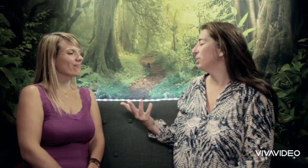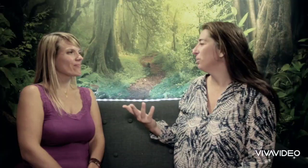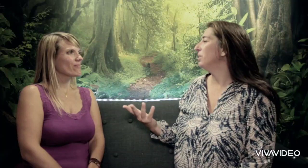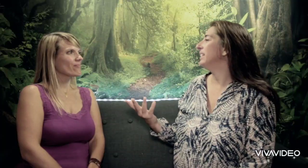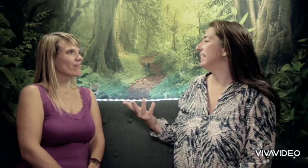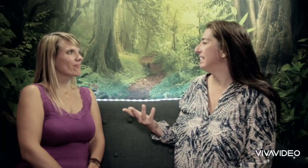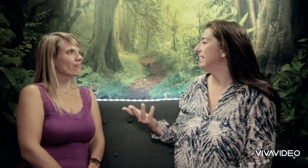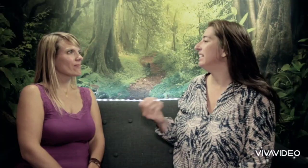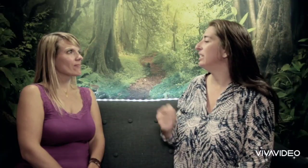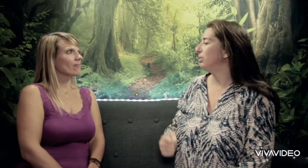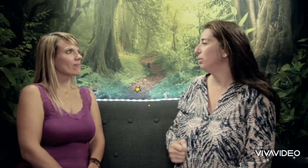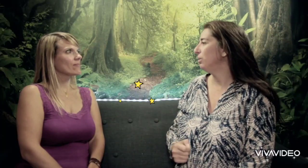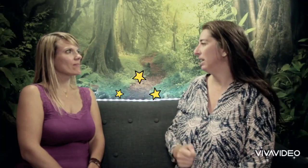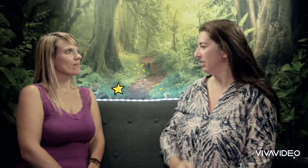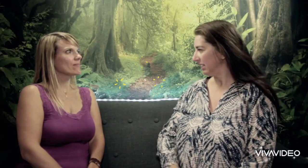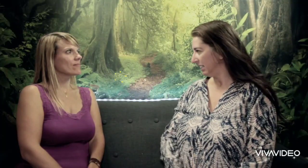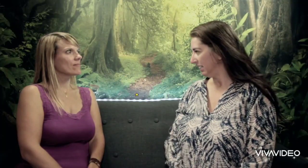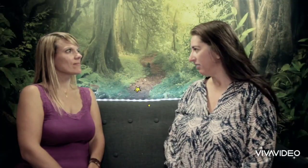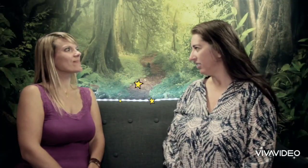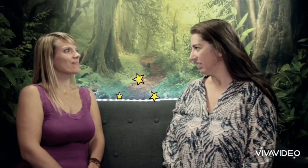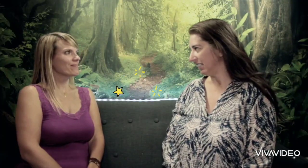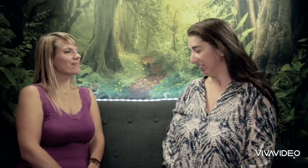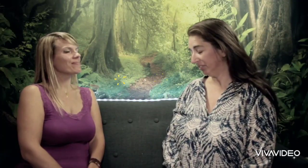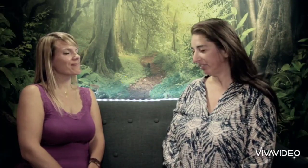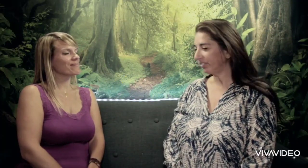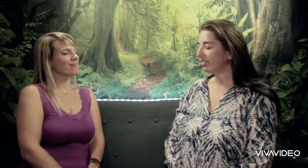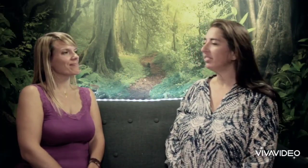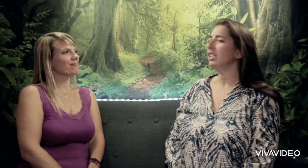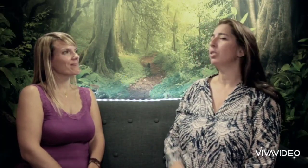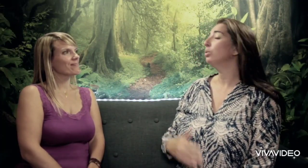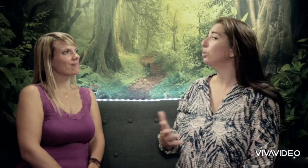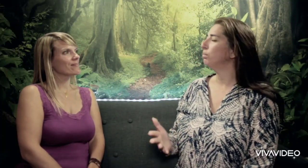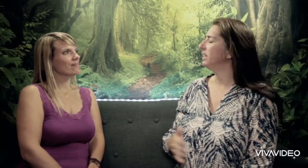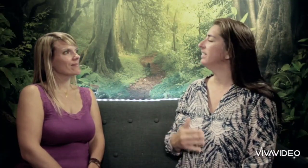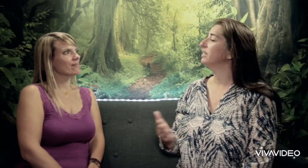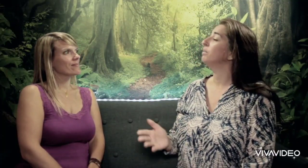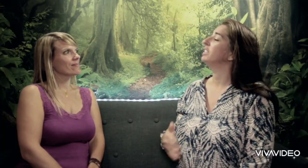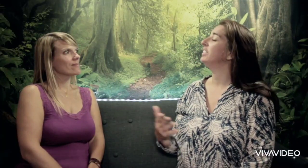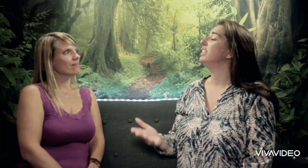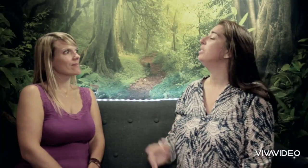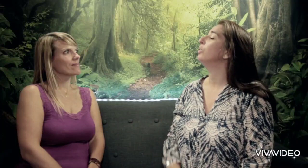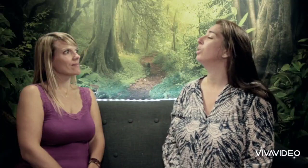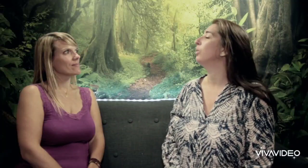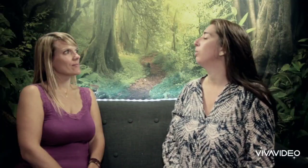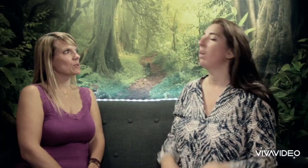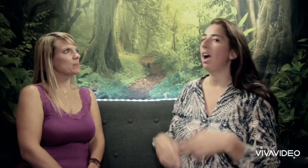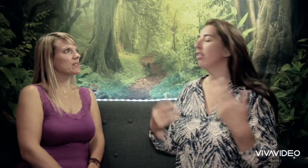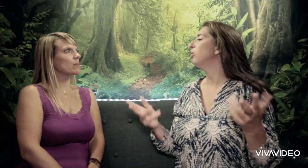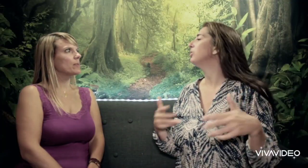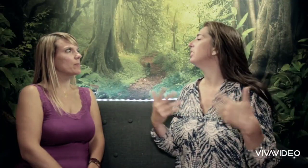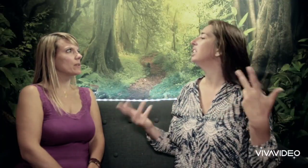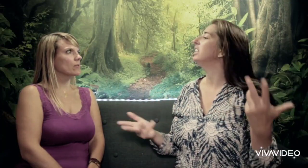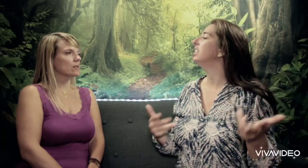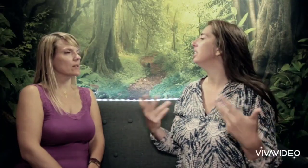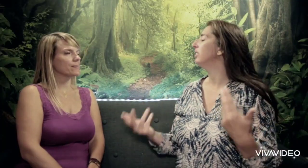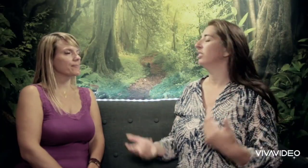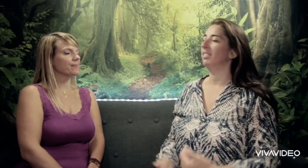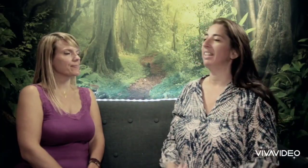sont les signes issus de la langue des signes françaises. Dans d'autres pays c'est des signes inventés, mais